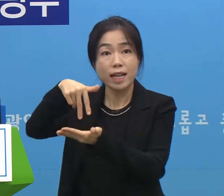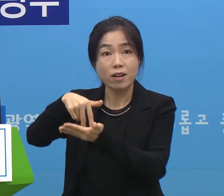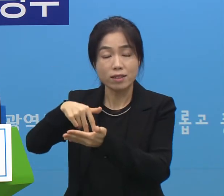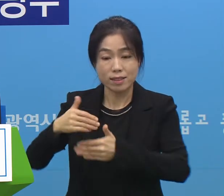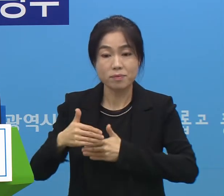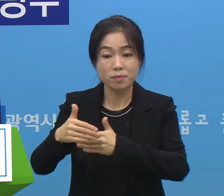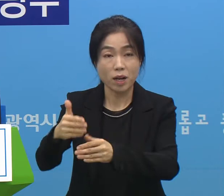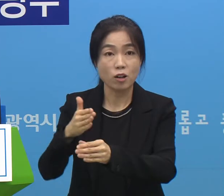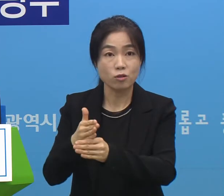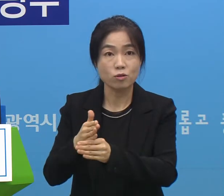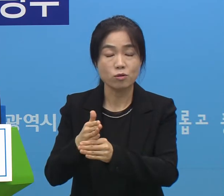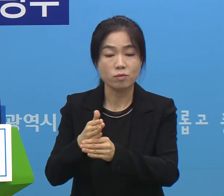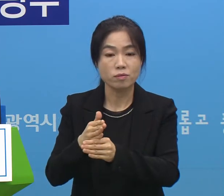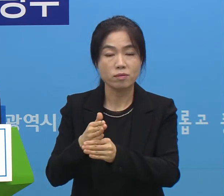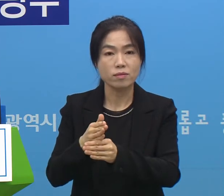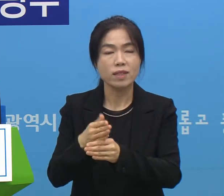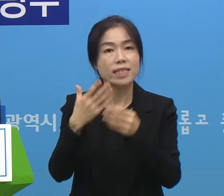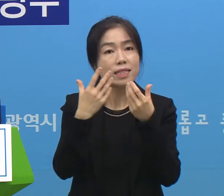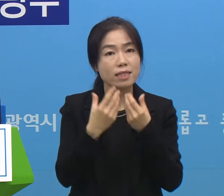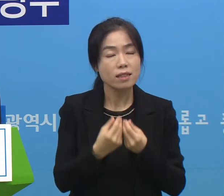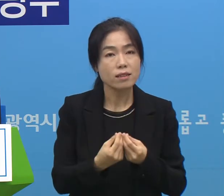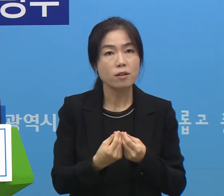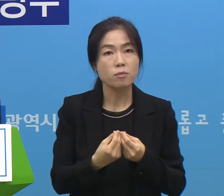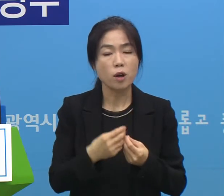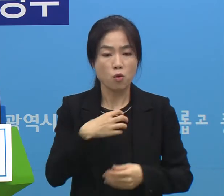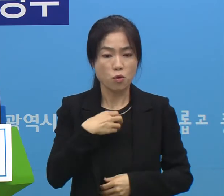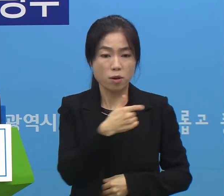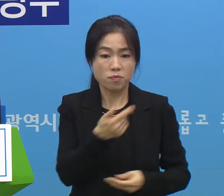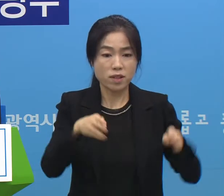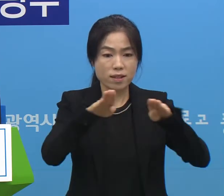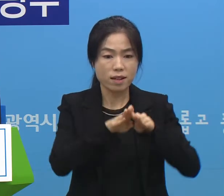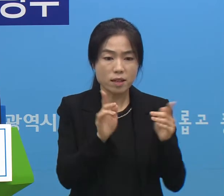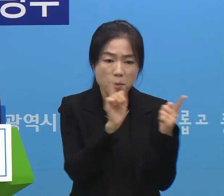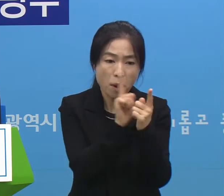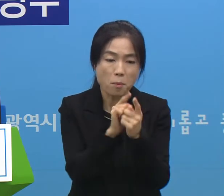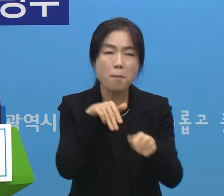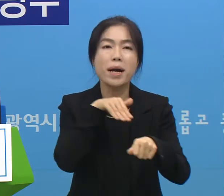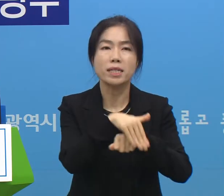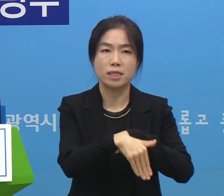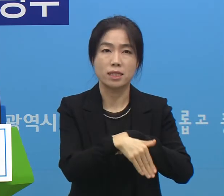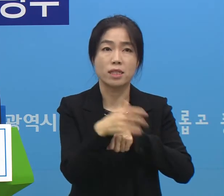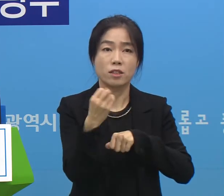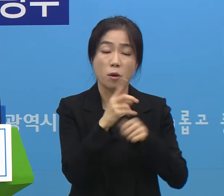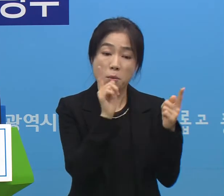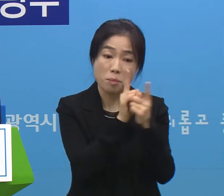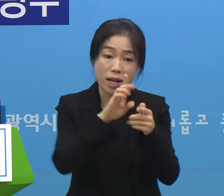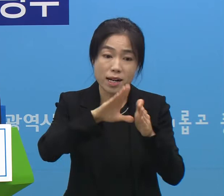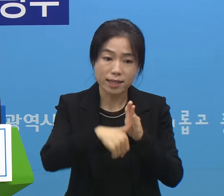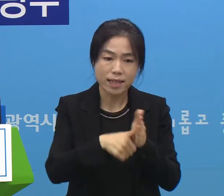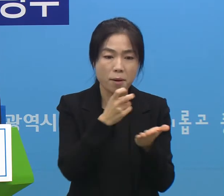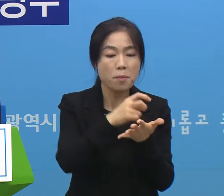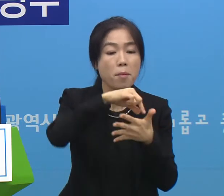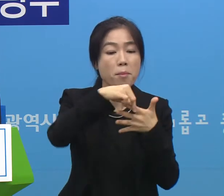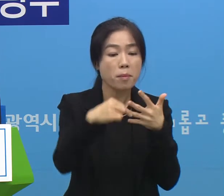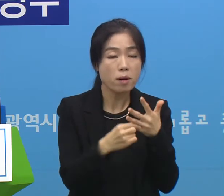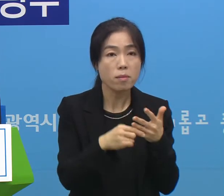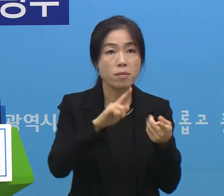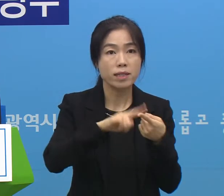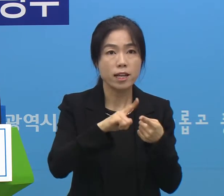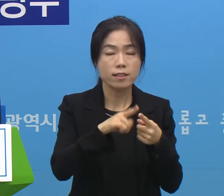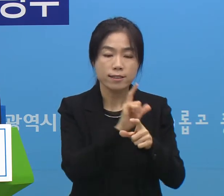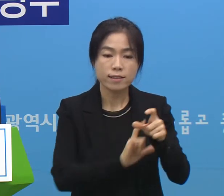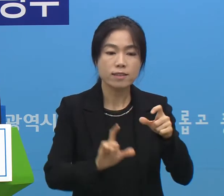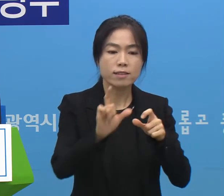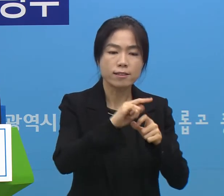있지만 또 실제로 예를 들면 우리 고위험시설의 면회 방식이라든지 면회했을 때 수칙이라든지 이런 것들을 좀